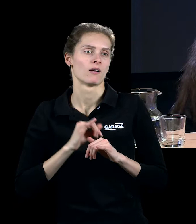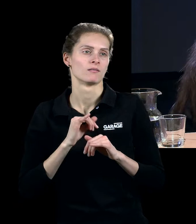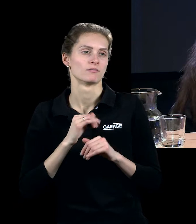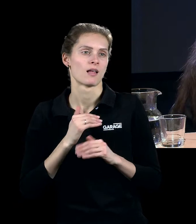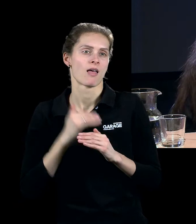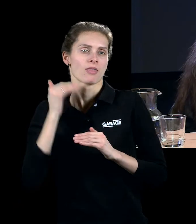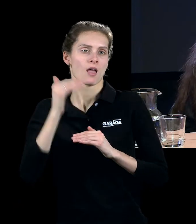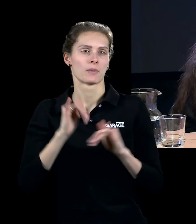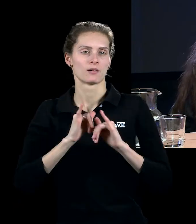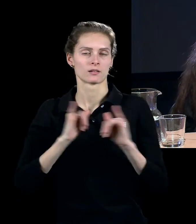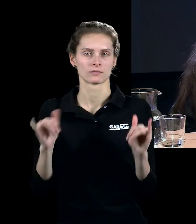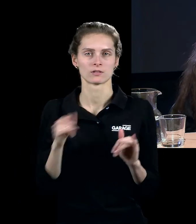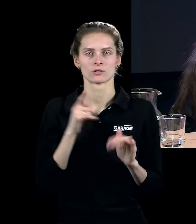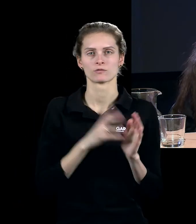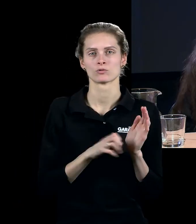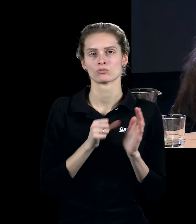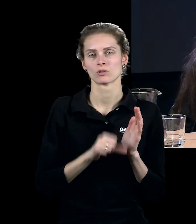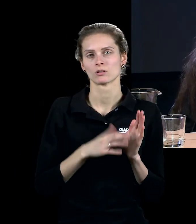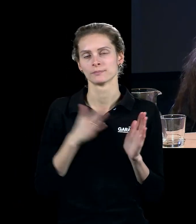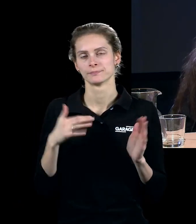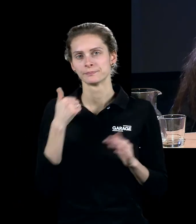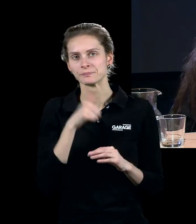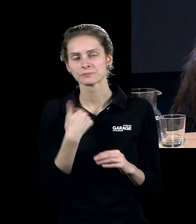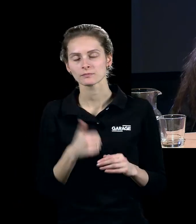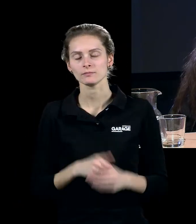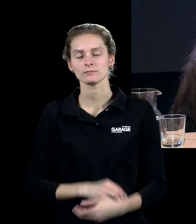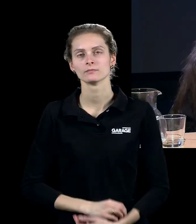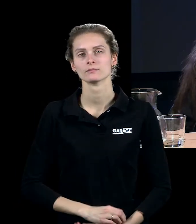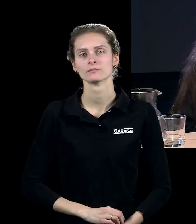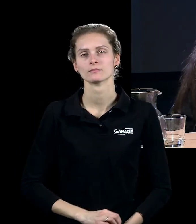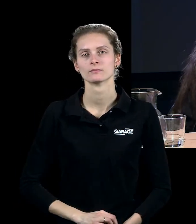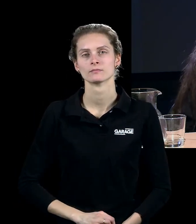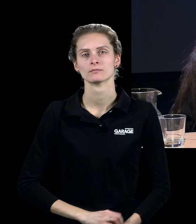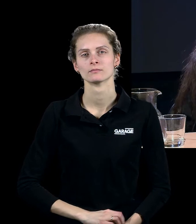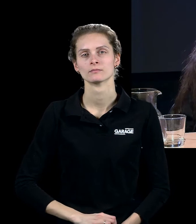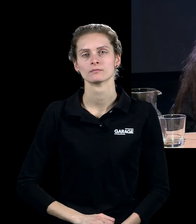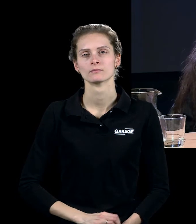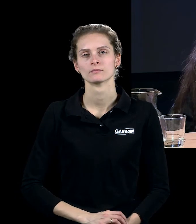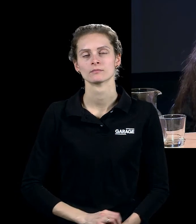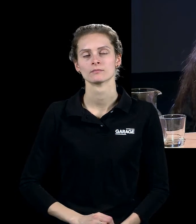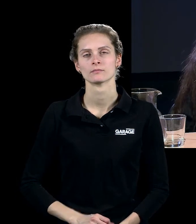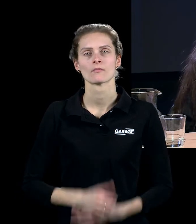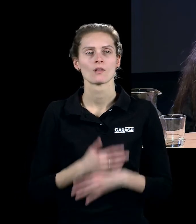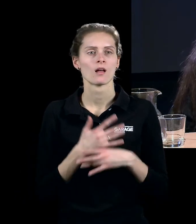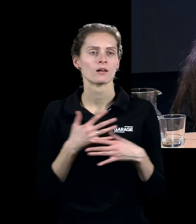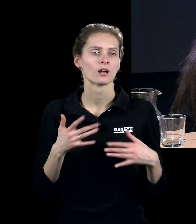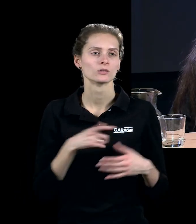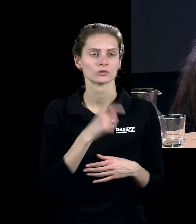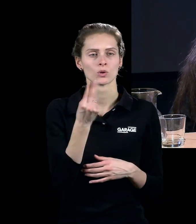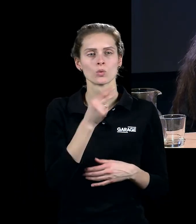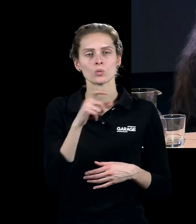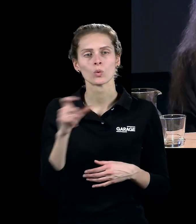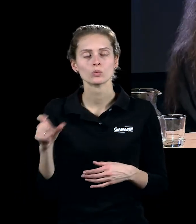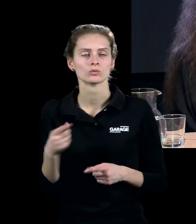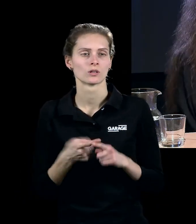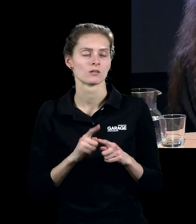из сюжетов, который проходит через творчество очень многих художников до разных поколений. И вот то, что